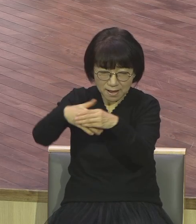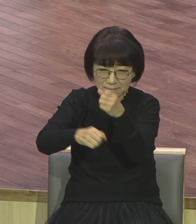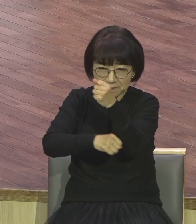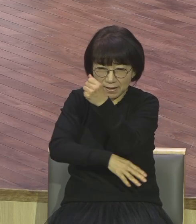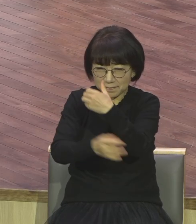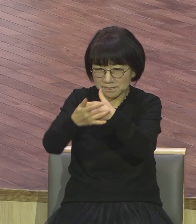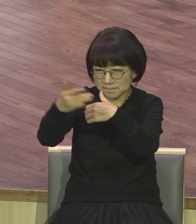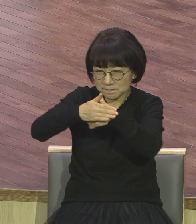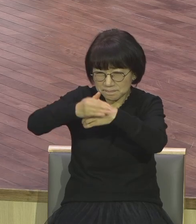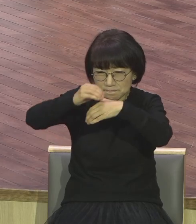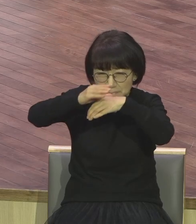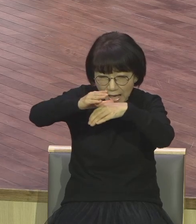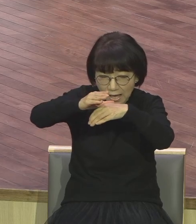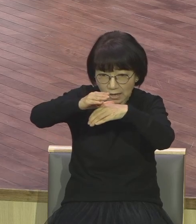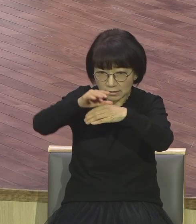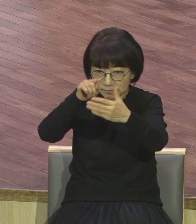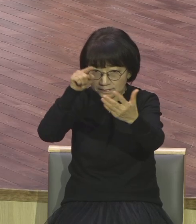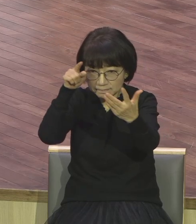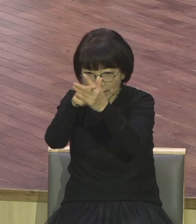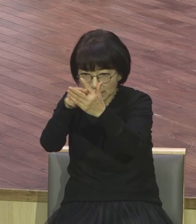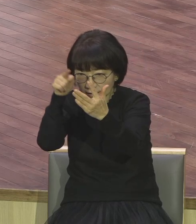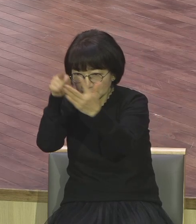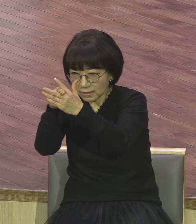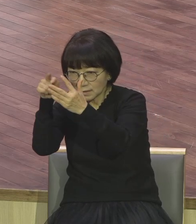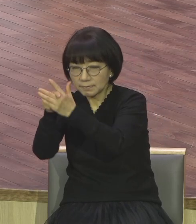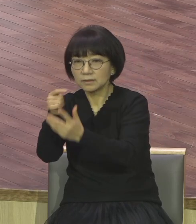눈이 열려야 돼요 보는 눈 영의 눈